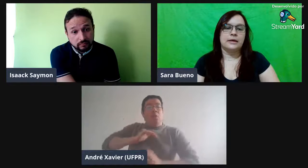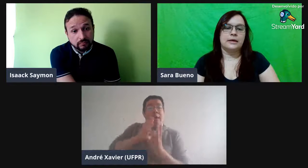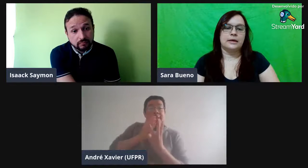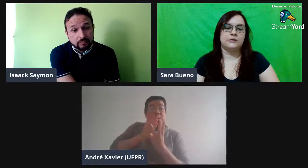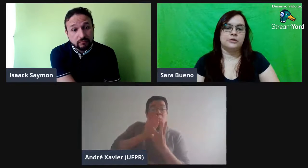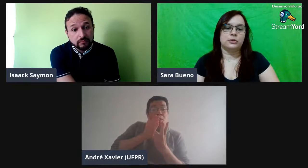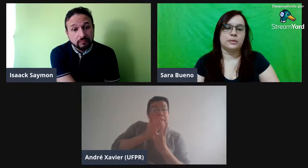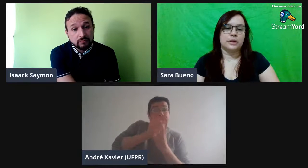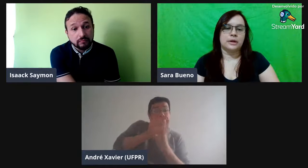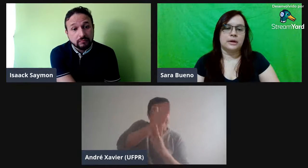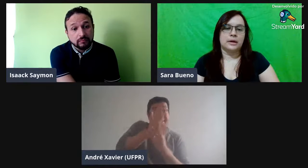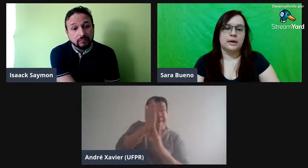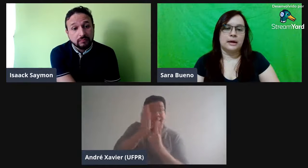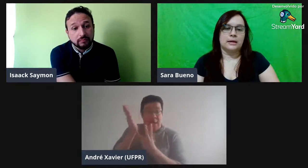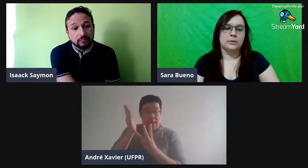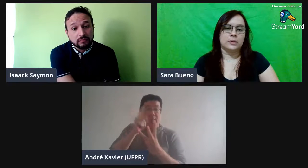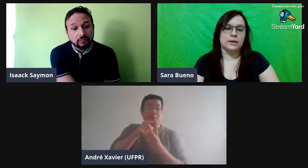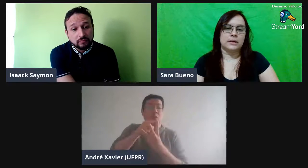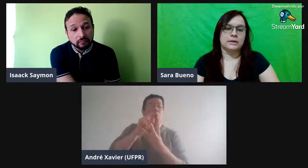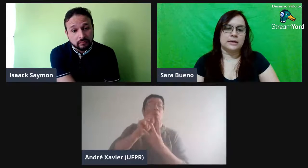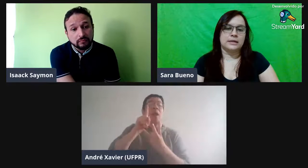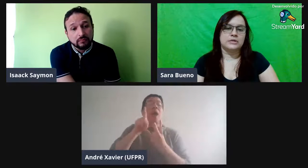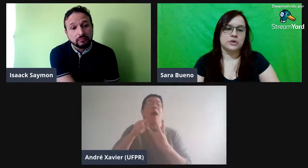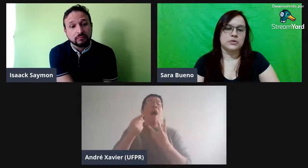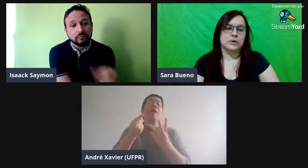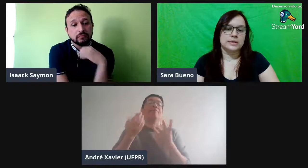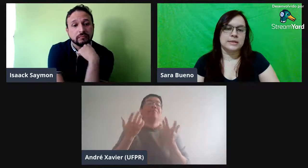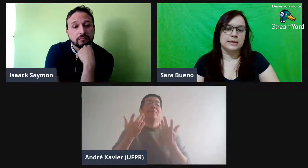ela filma ali uma... três situações, né,